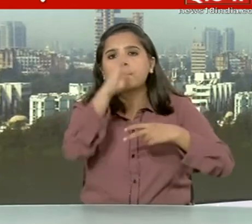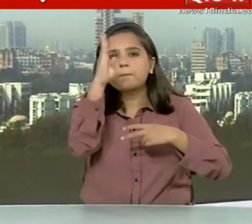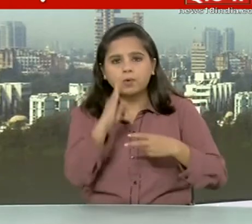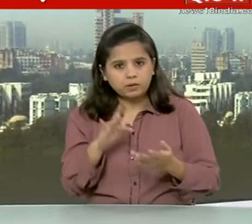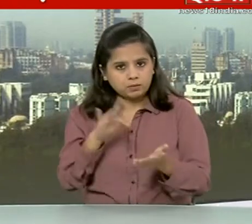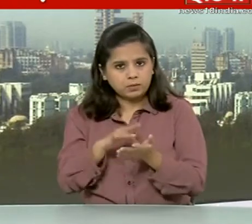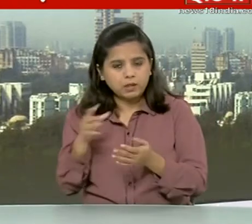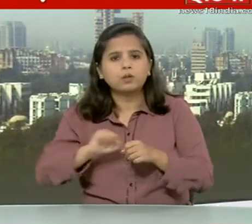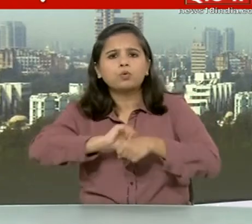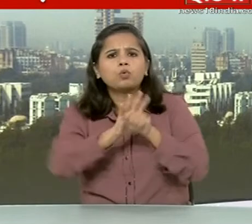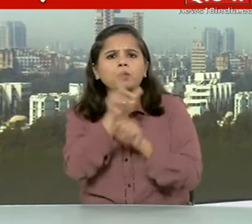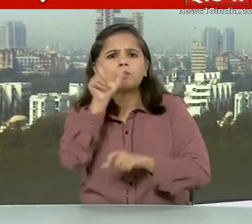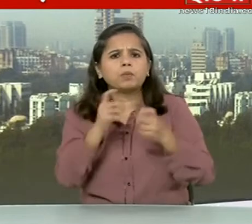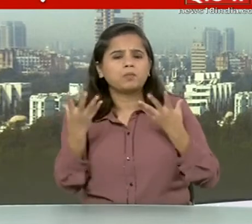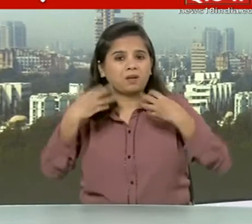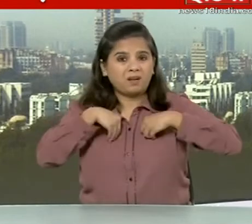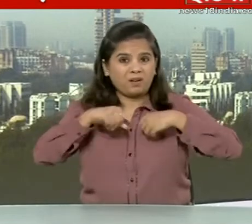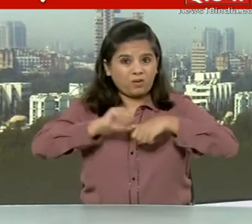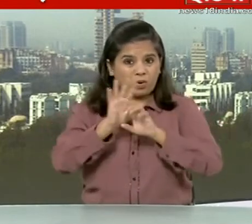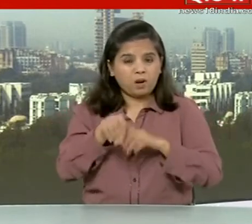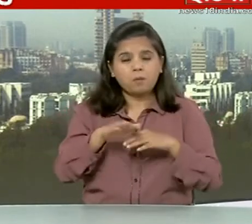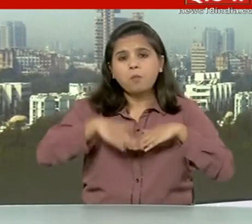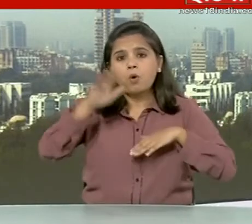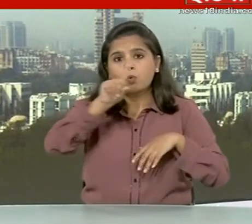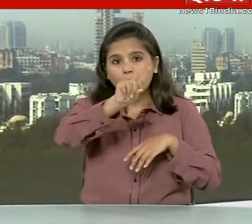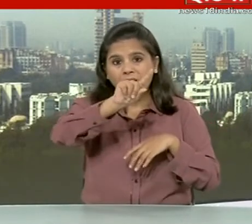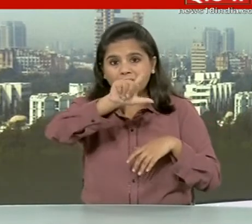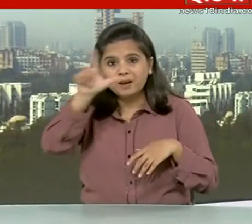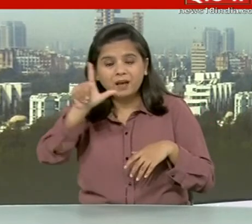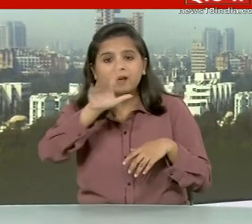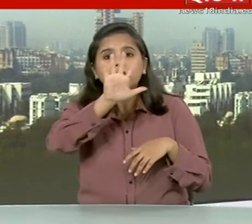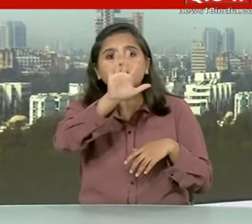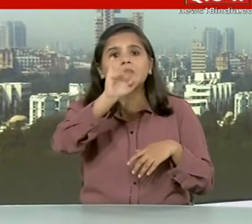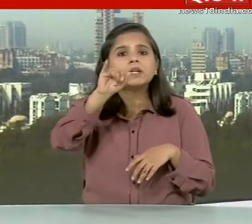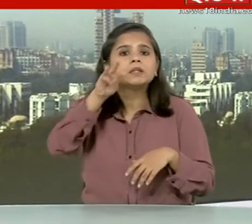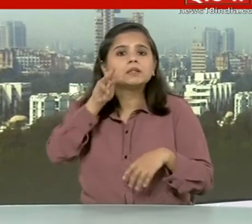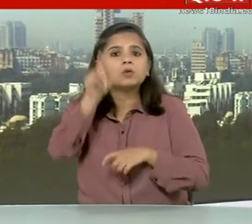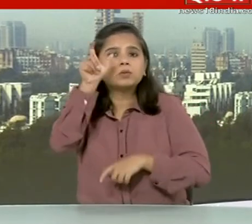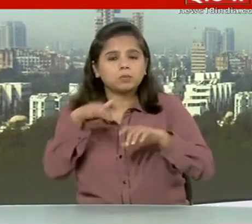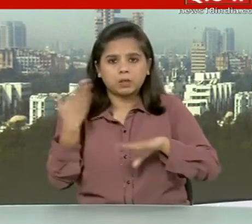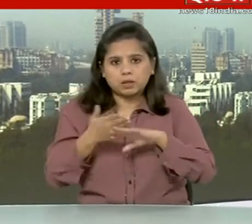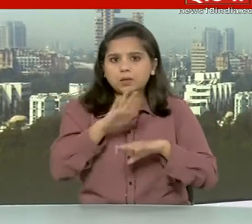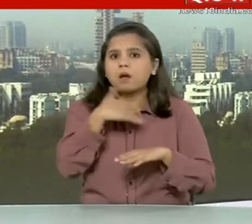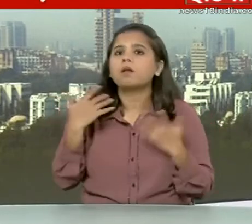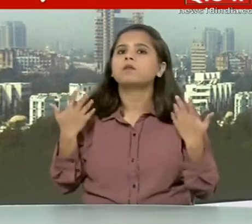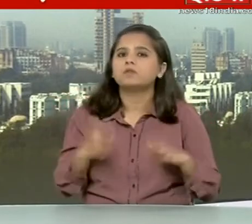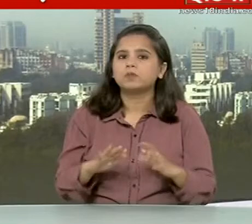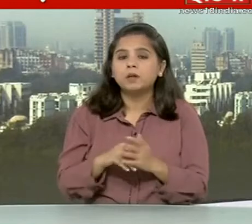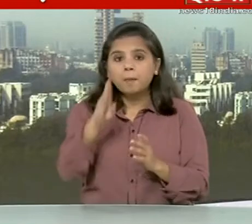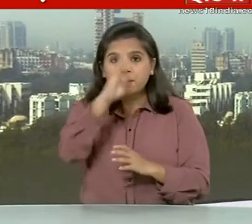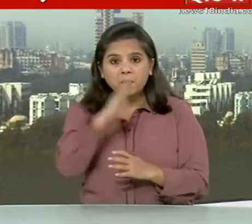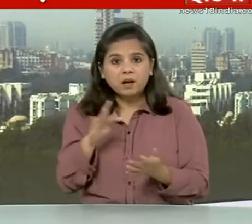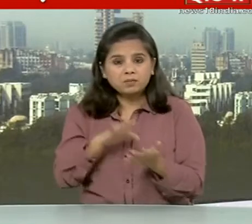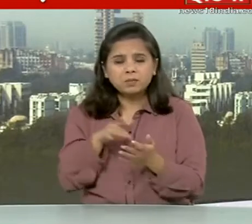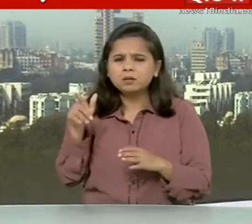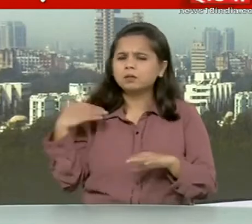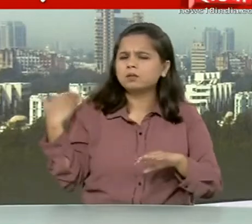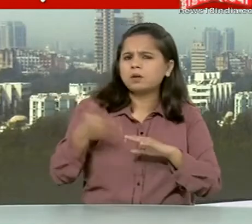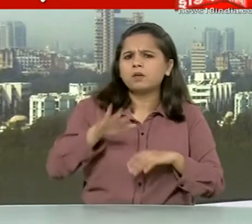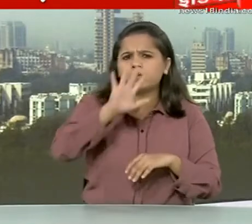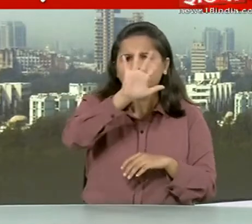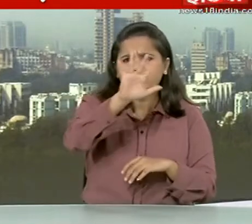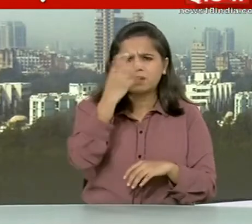ब्राजिल में कोरोना संक्रमन से सबसे ज्यादा 1,56 लोगों की मौत हो चुकी है ब्राजिल में अब तक